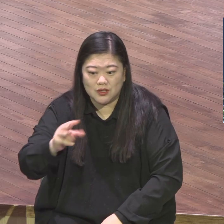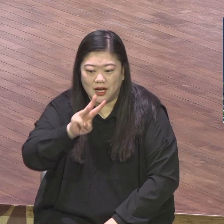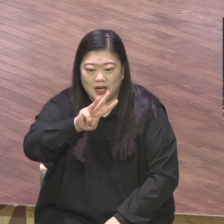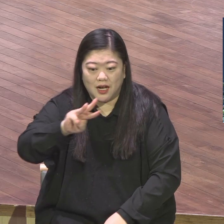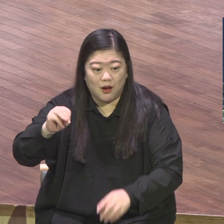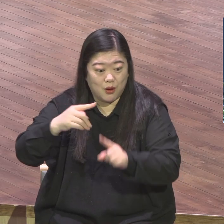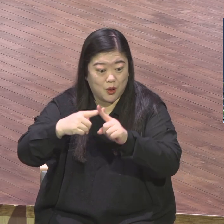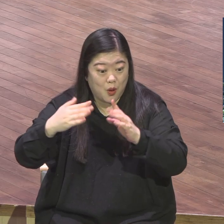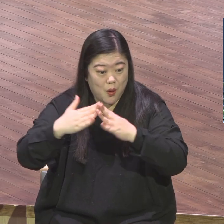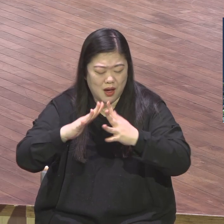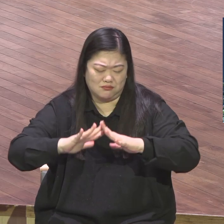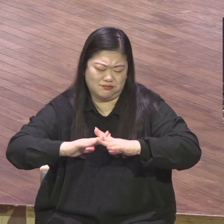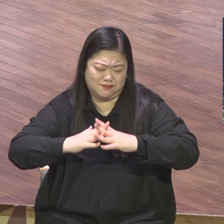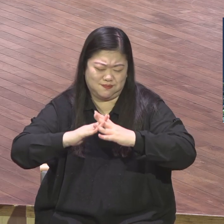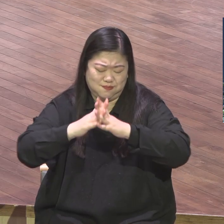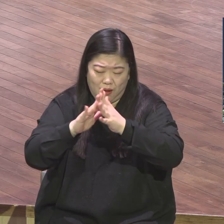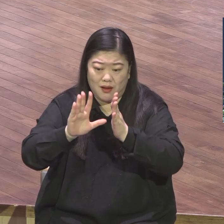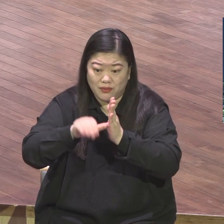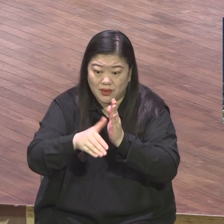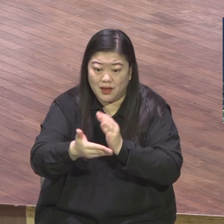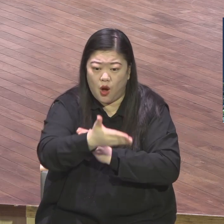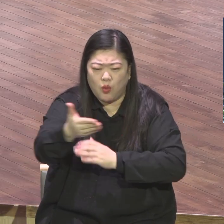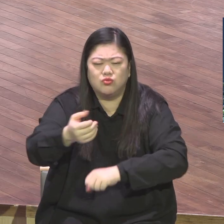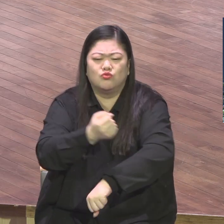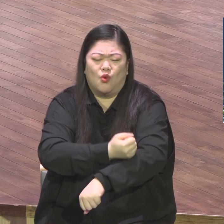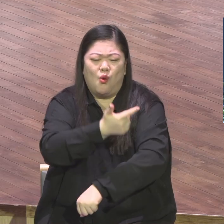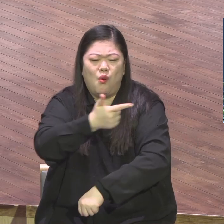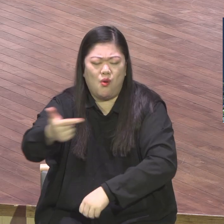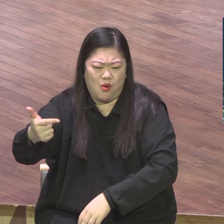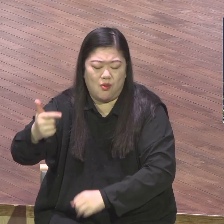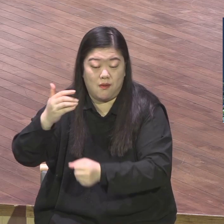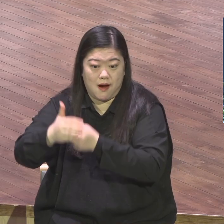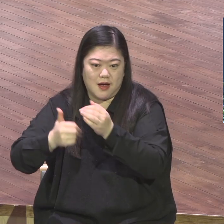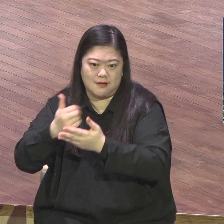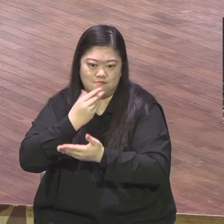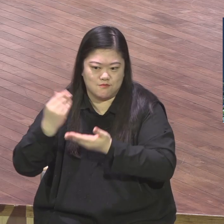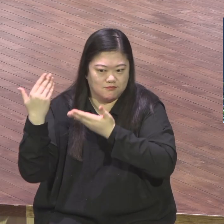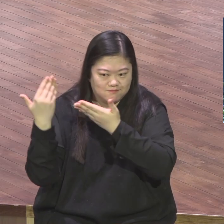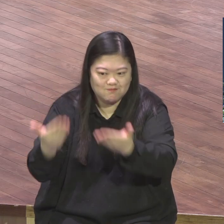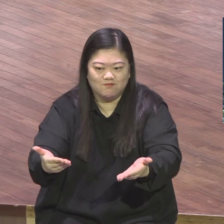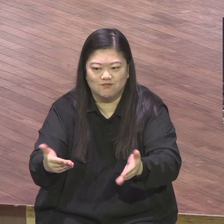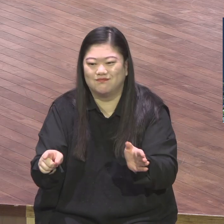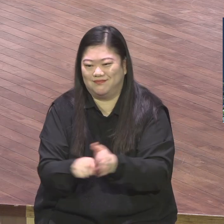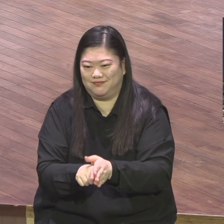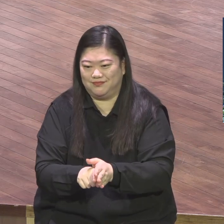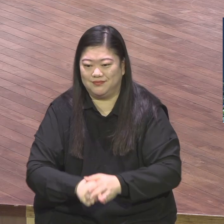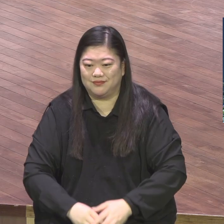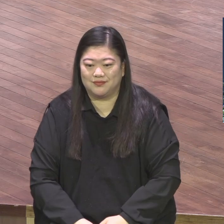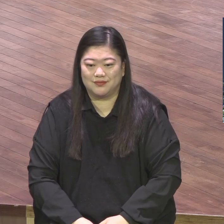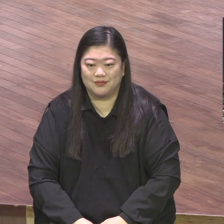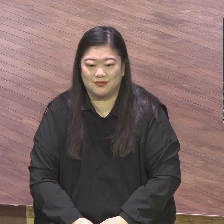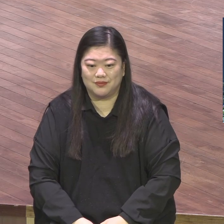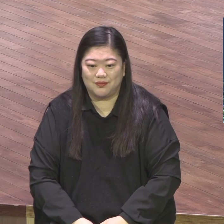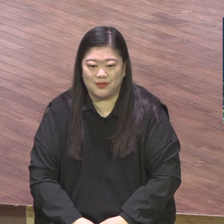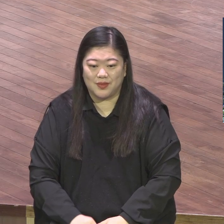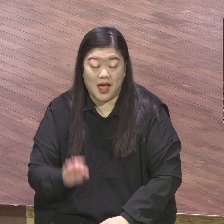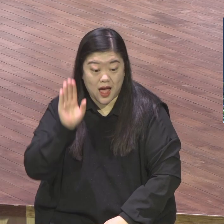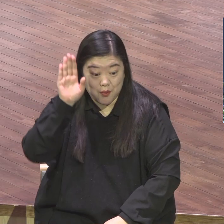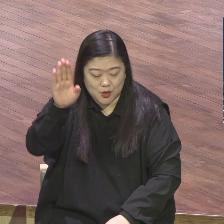하나님이 축복할 수밖에 없습니다. 앞으로 여러분 2, 3, 7, 5촌족 전 세계 이제 파수망대 세울